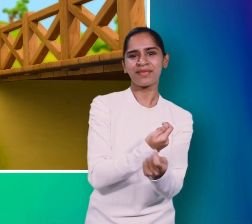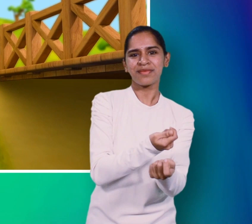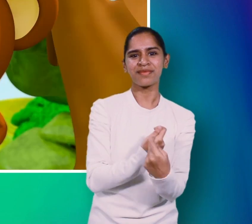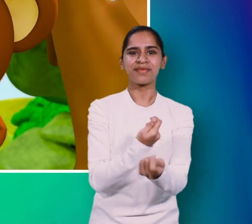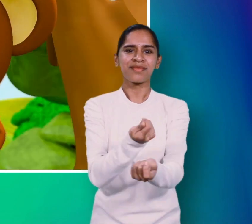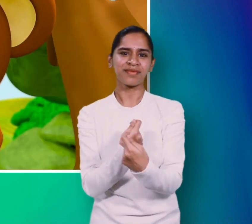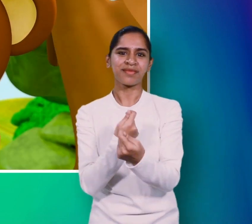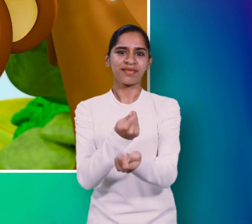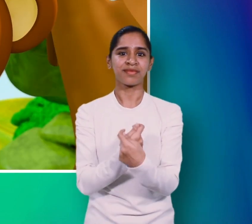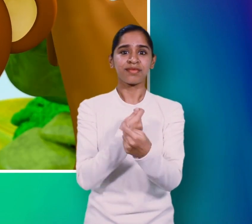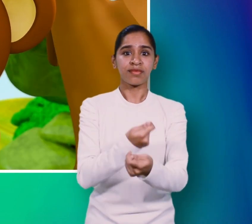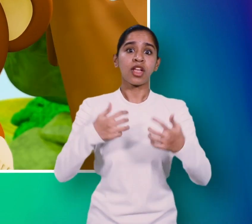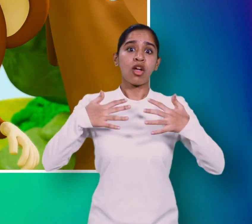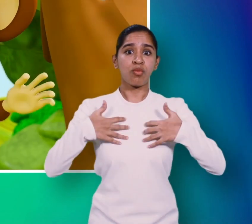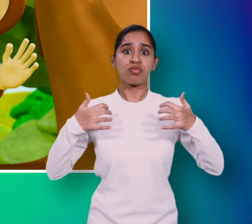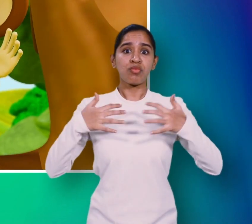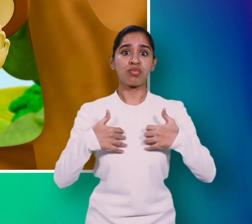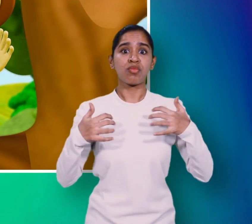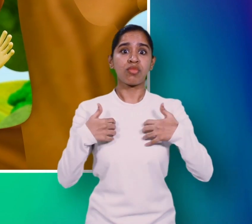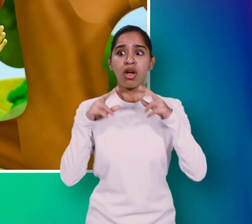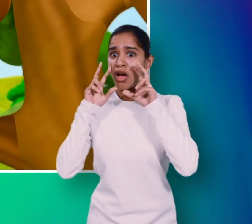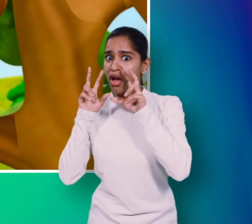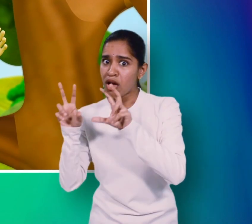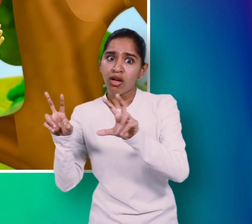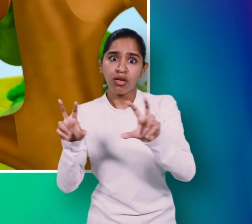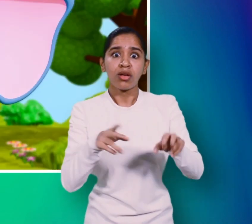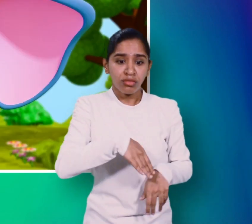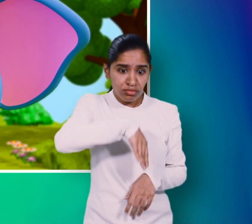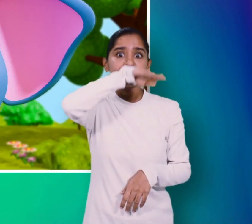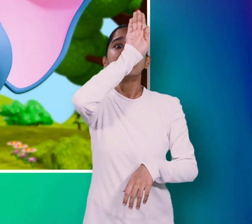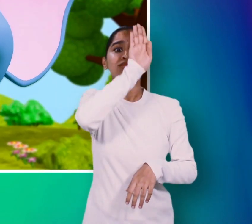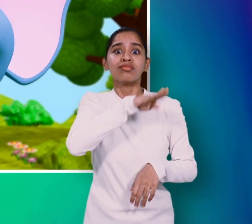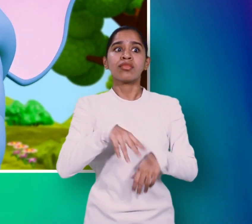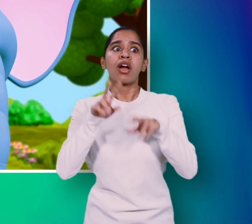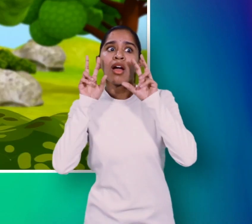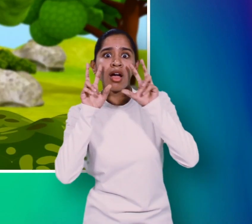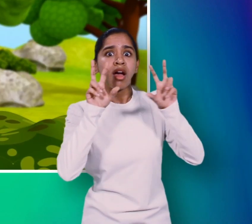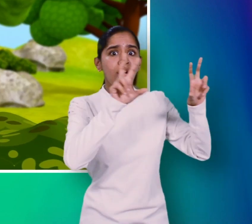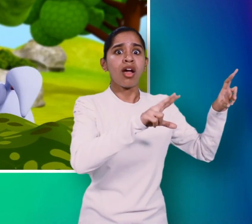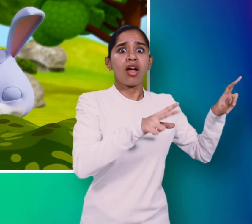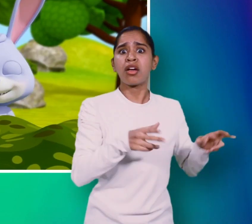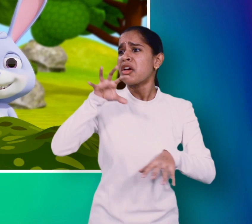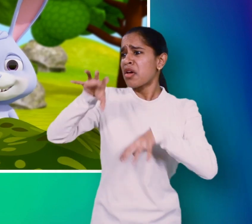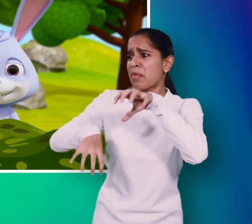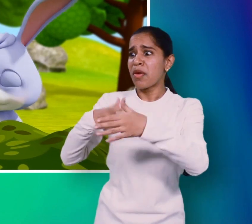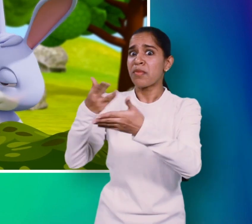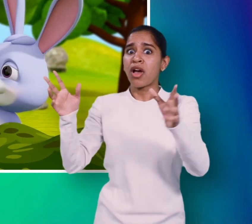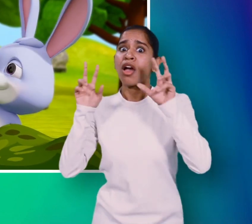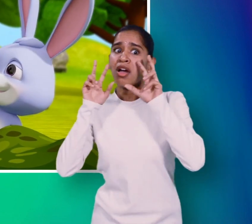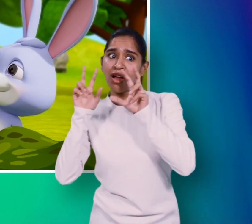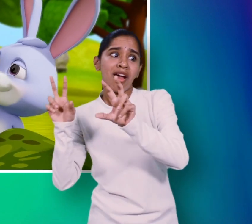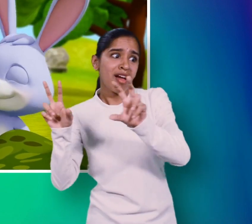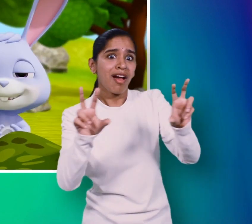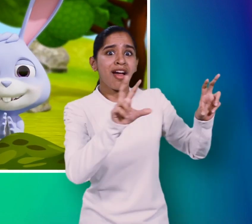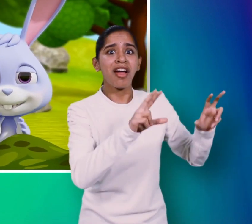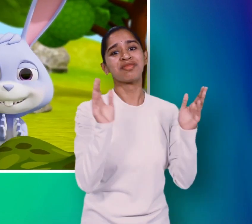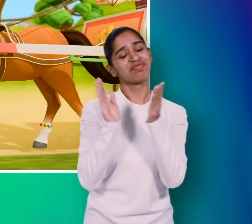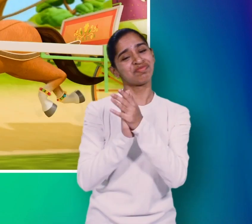पंदर मामा भी सब देखे हाती राजा भी सब देखे पूरा जंगल ये सब देखे बोले रम पम